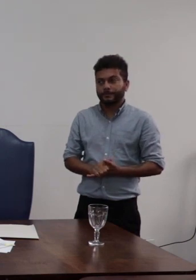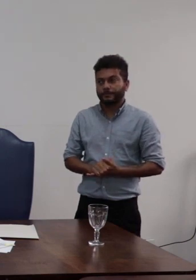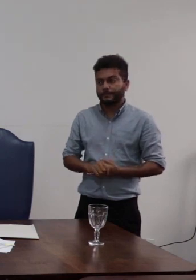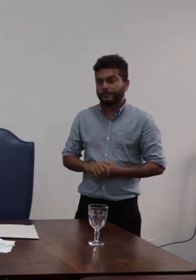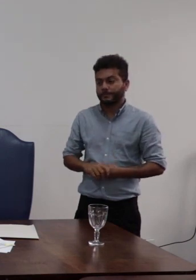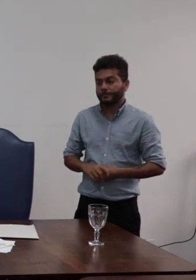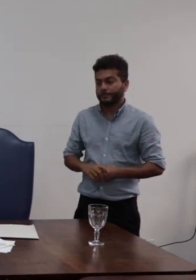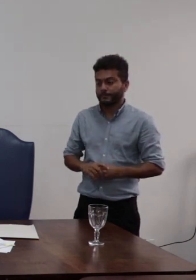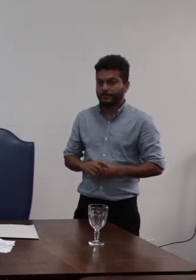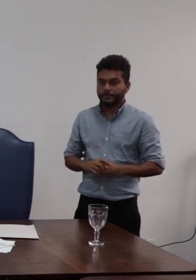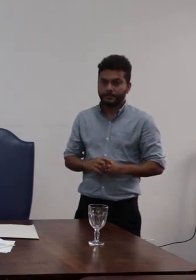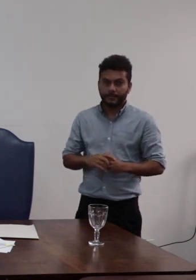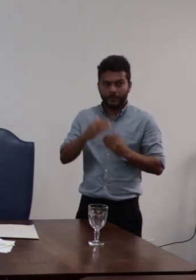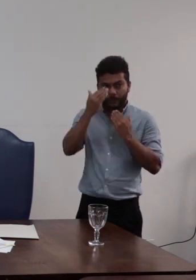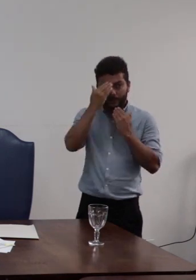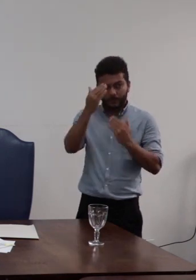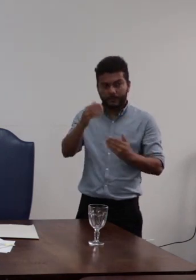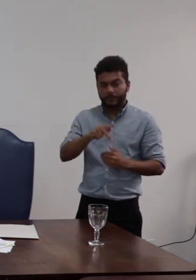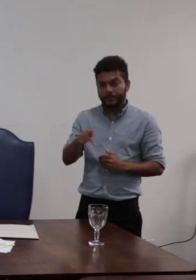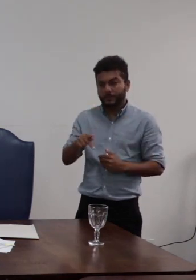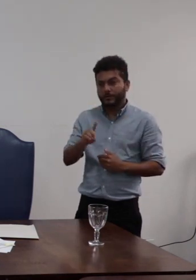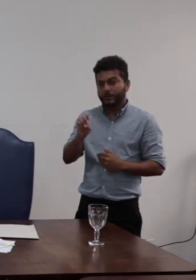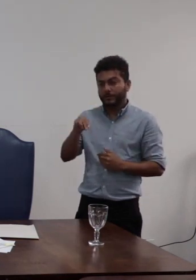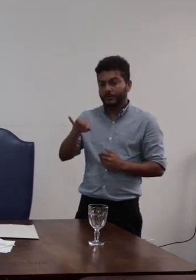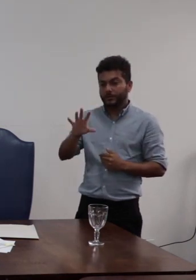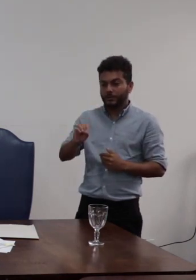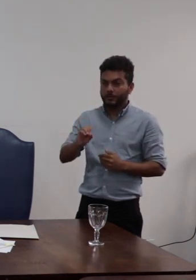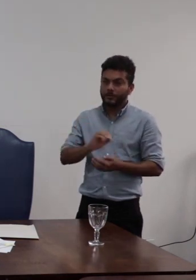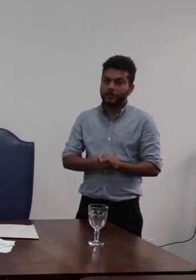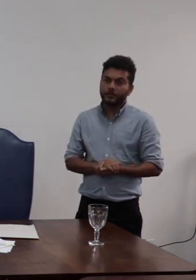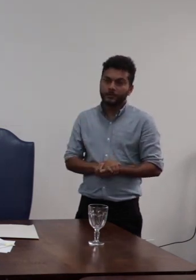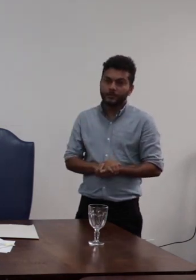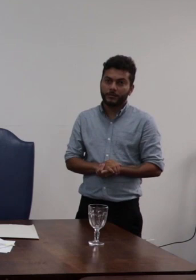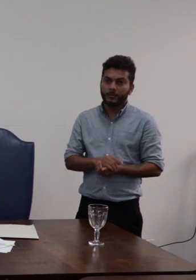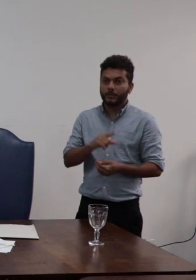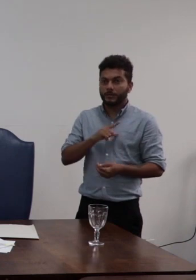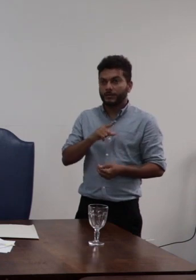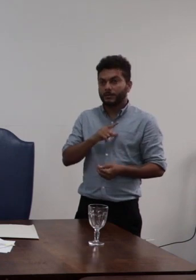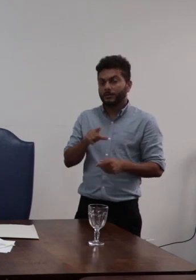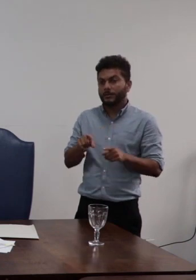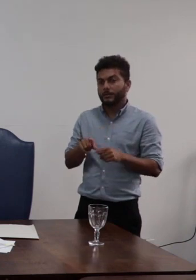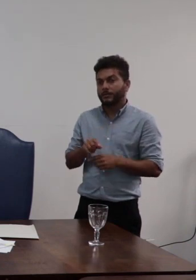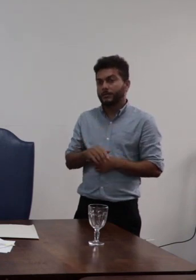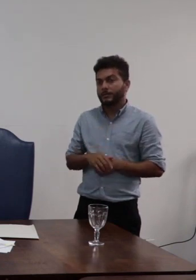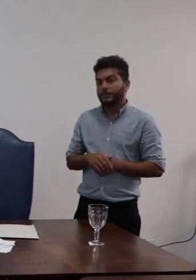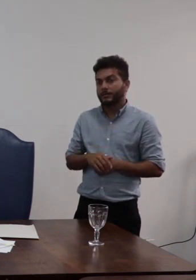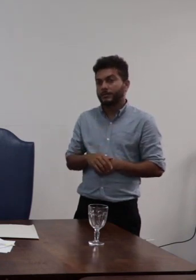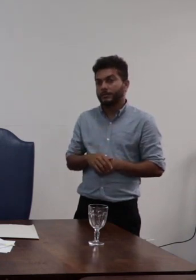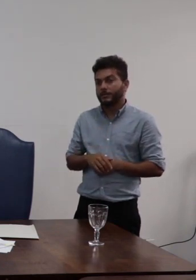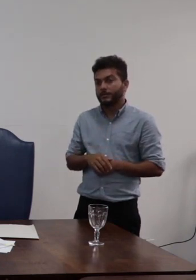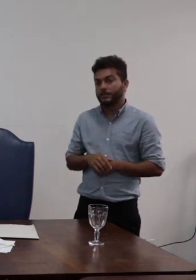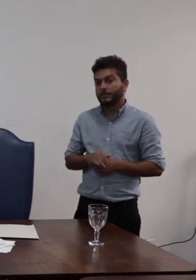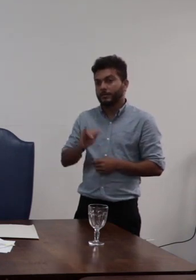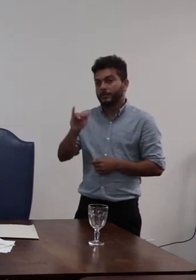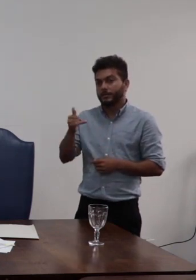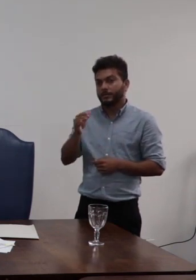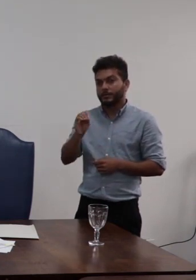perfeito perfeito obrigado professor Danilo temos ainda escrito aqui o conselheiro o José Joaquim